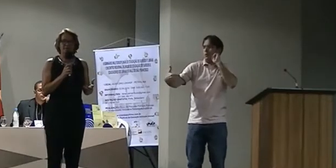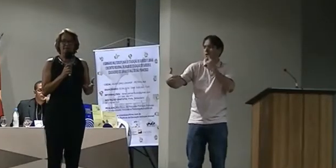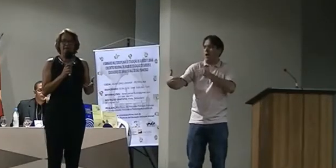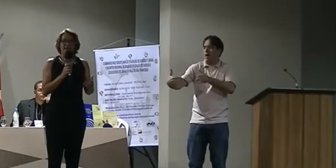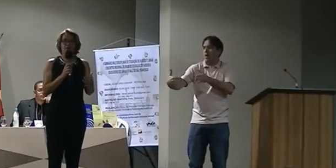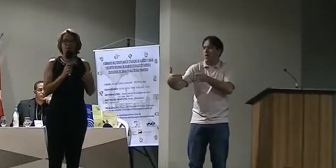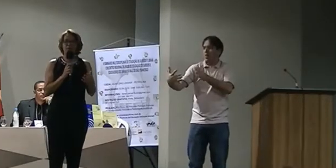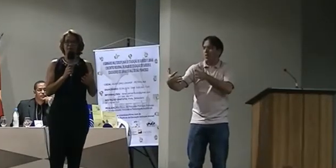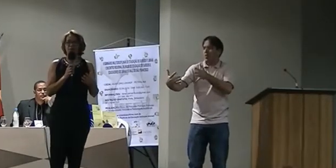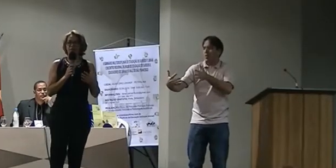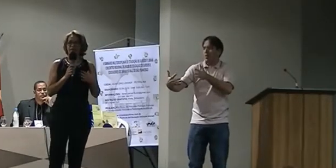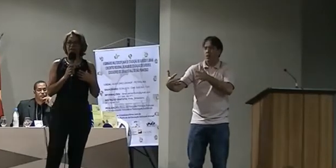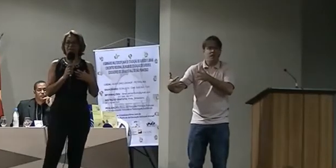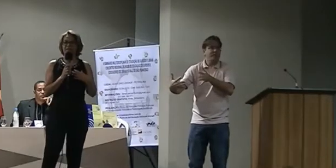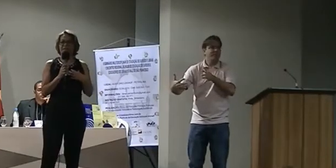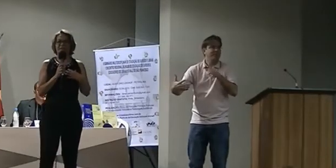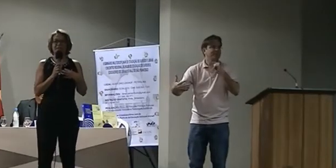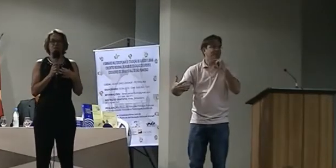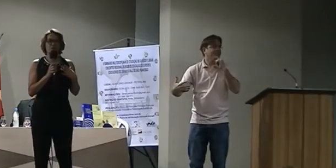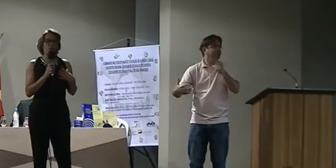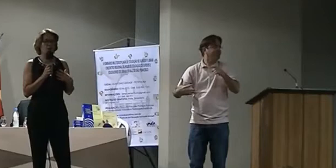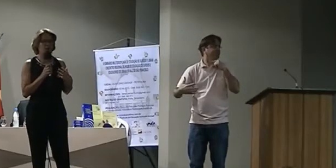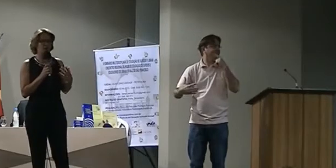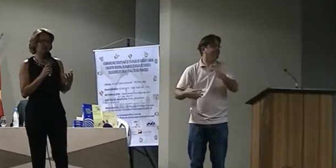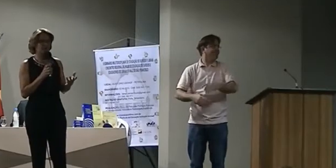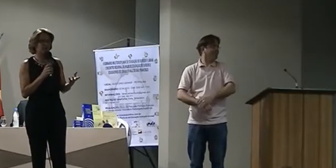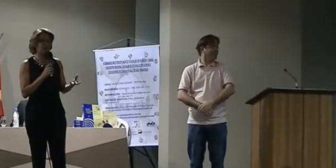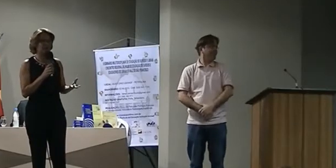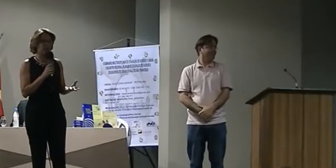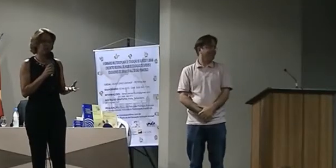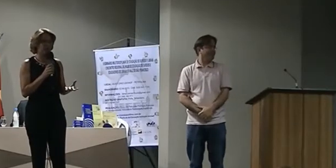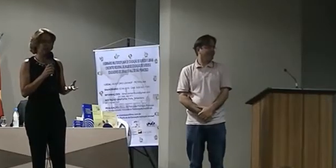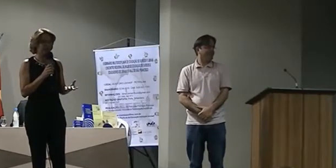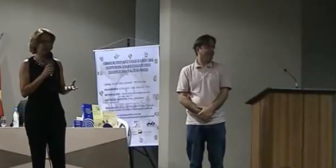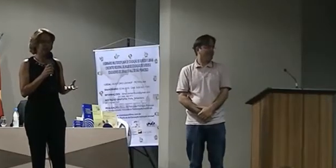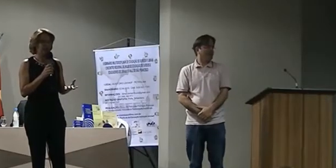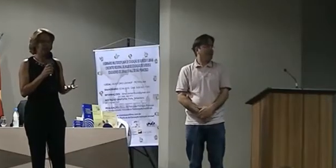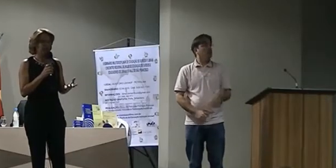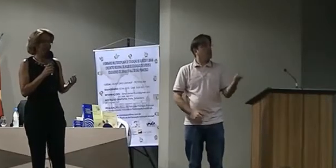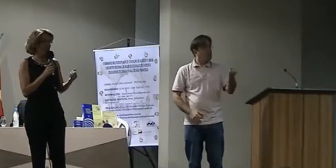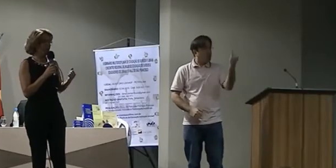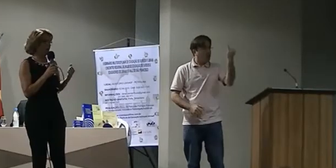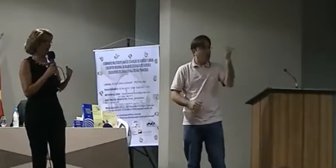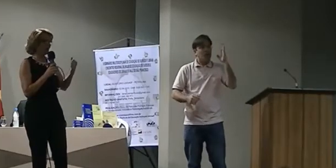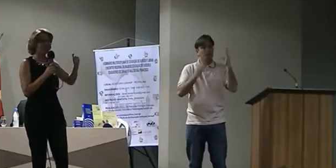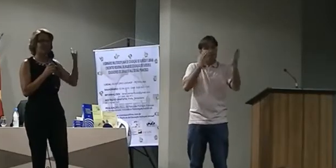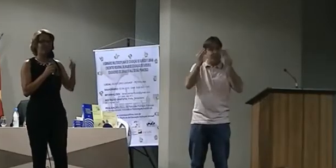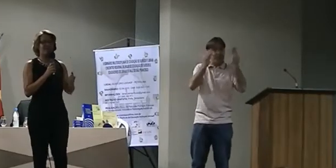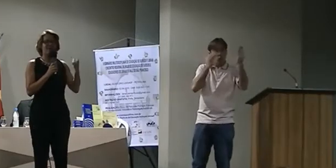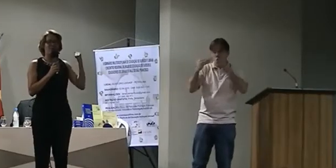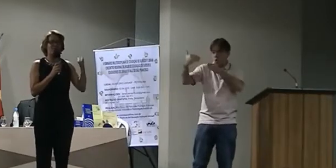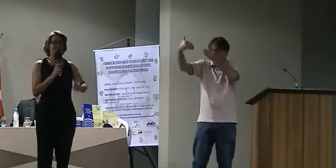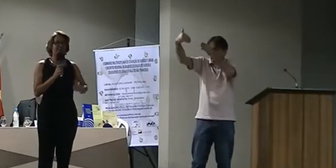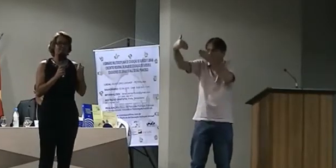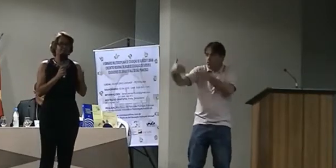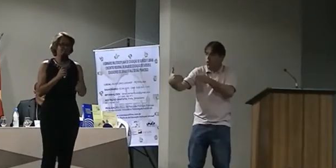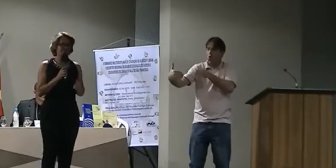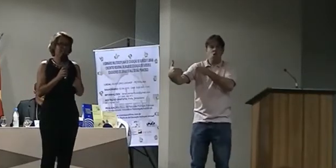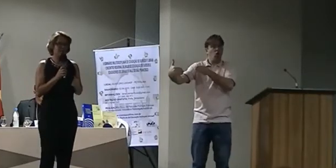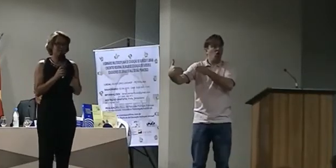É um momento em que ele precisa estar só com esse profissional. E como é que eu vou ficar com o intérprete do lado?